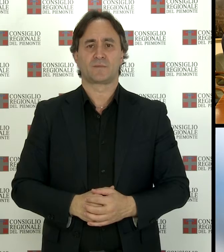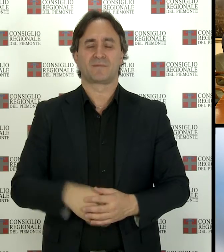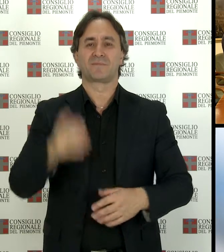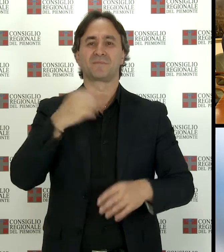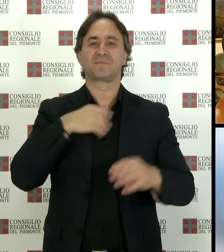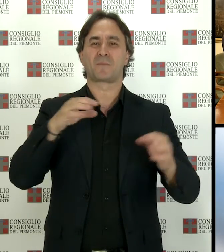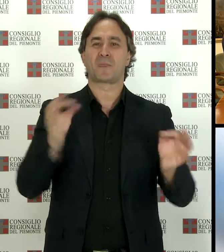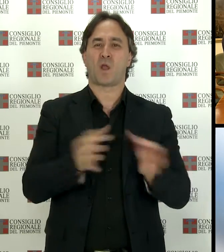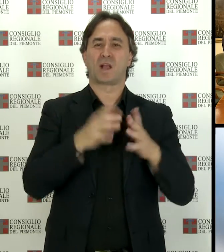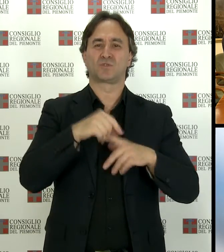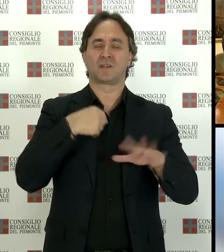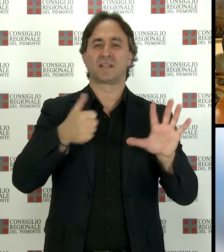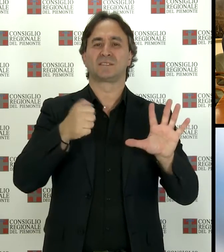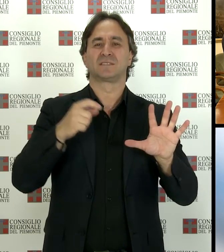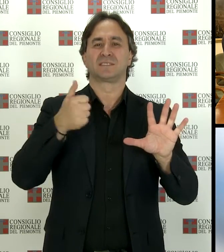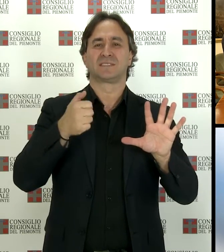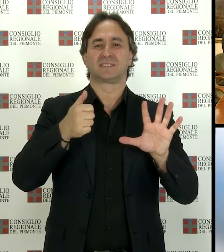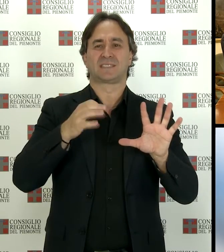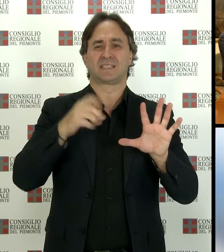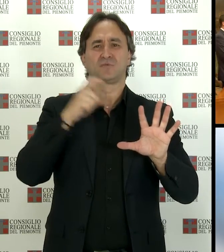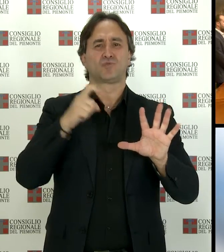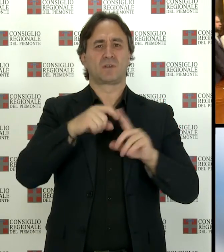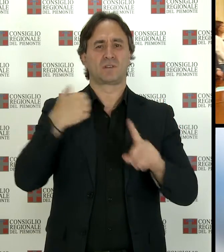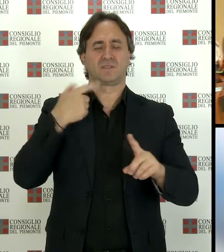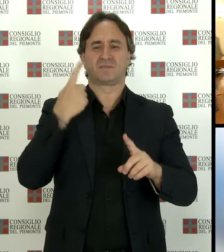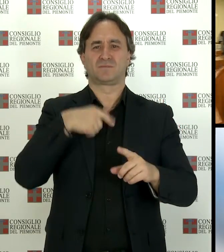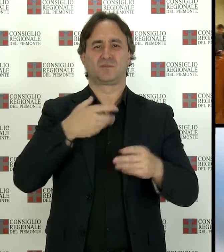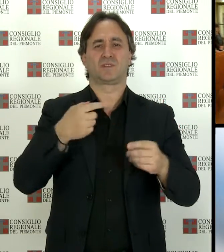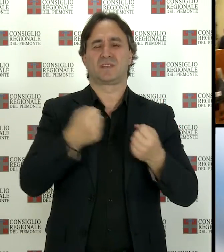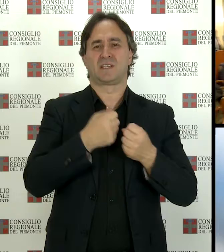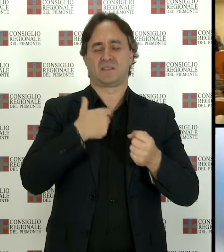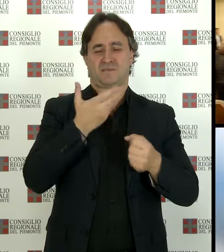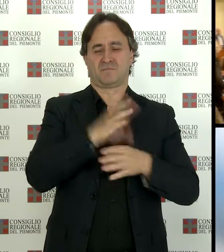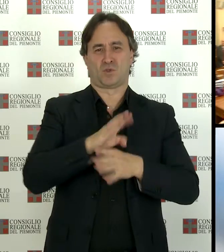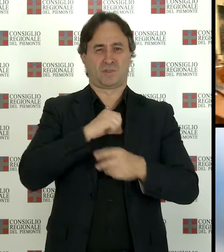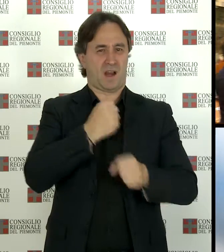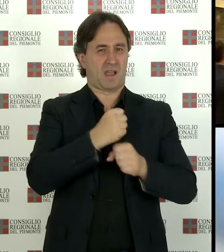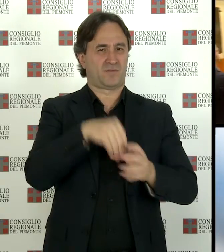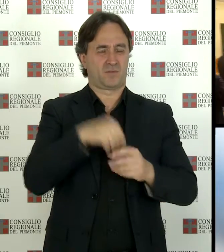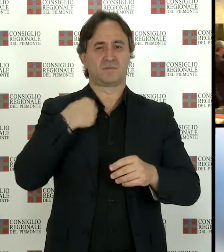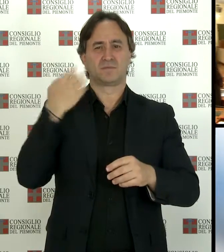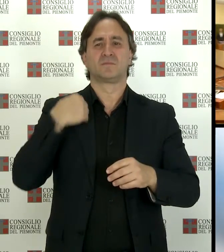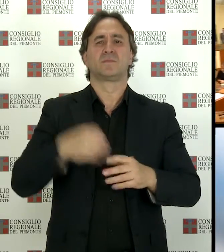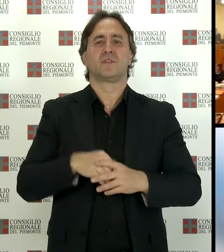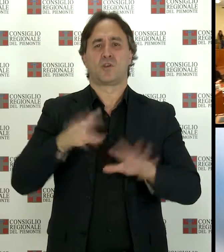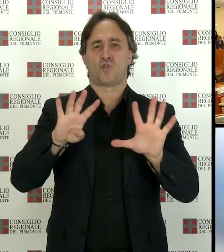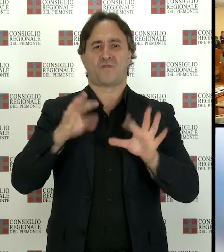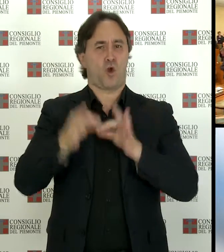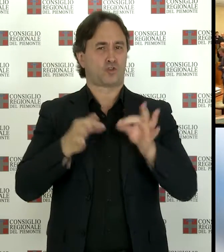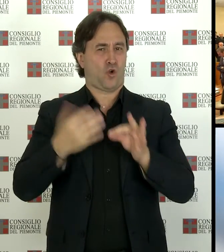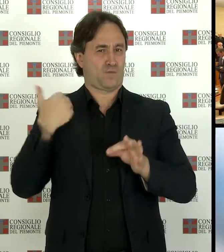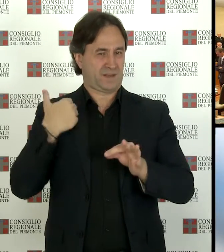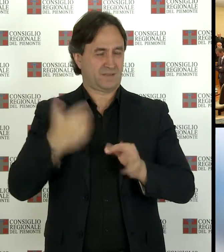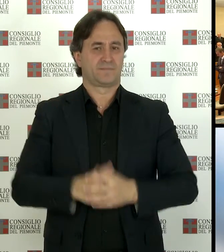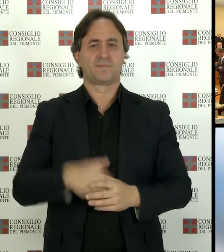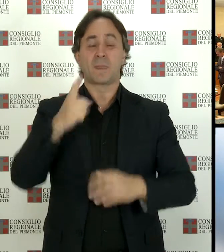66esima giornata nazionale delle vittime e degli incidenti sul lavoro, celebrata domenica 9 ottobre, l'Assemblea di Palazzo Lascaris